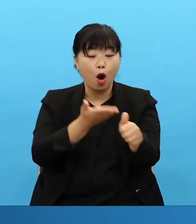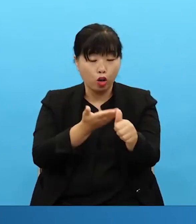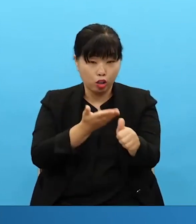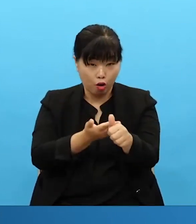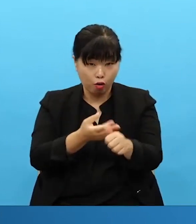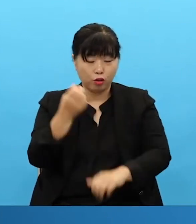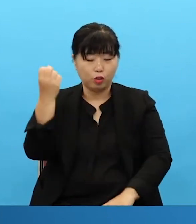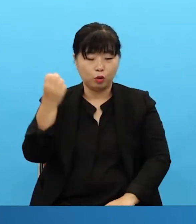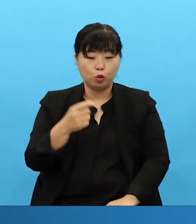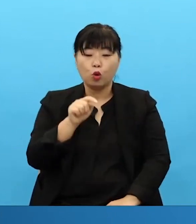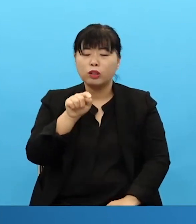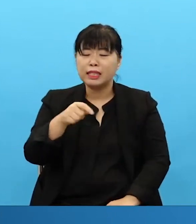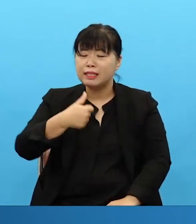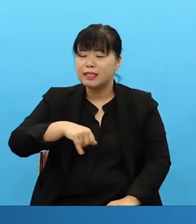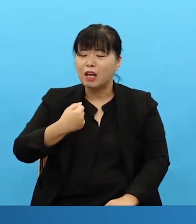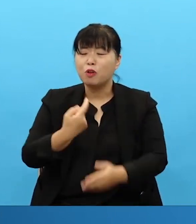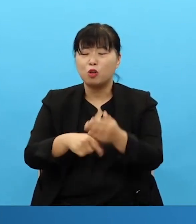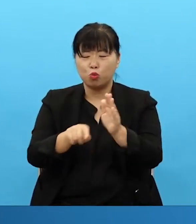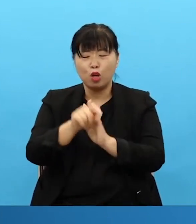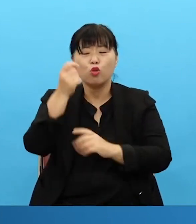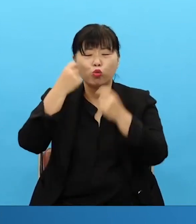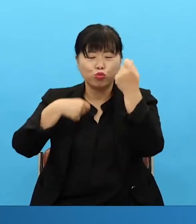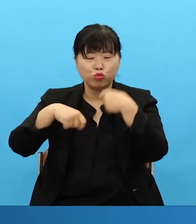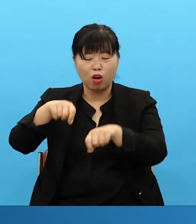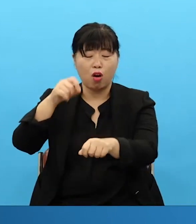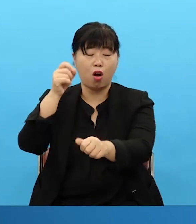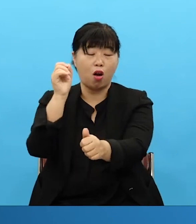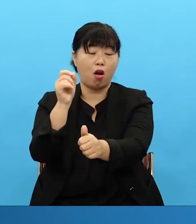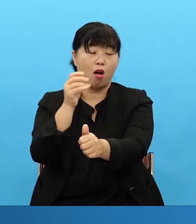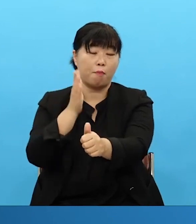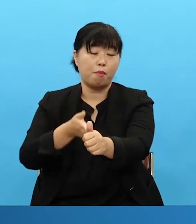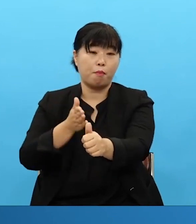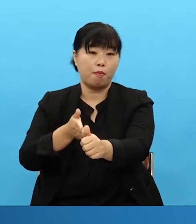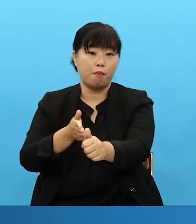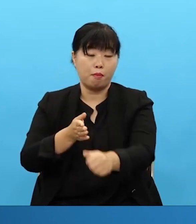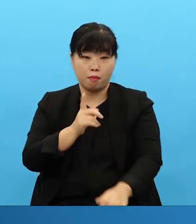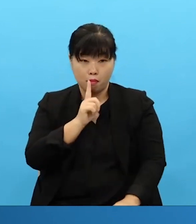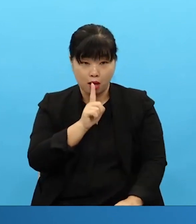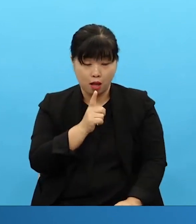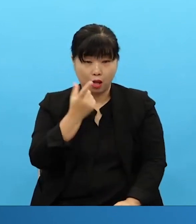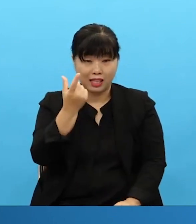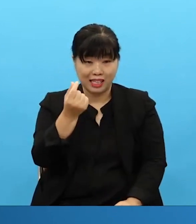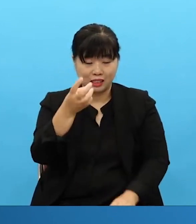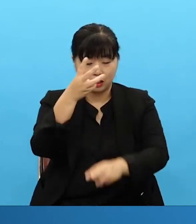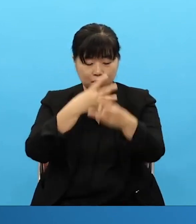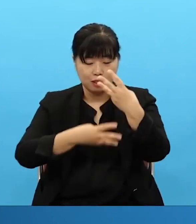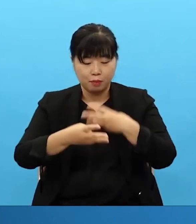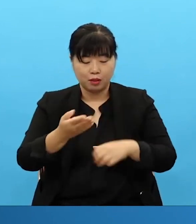disciples, feed my lambs. And as He was bearing the cross, He said, weep for your children. And Paul, this was His direction.